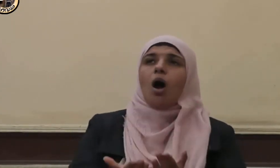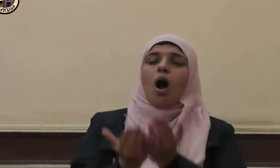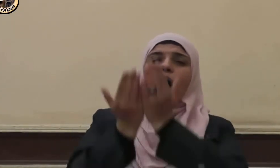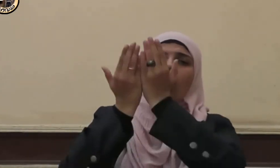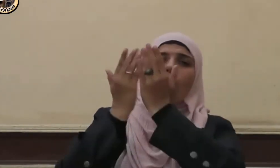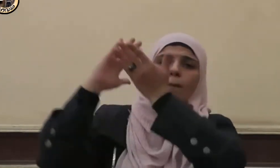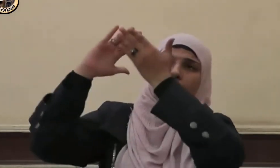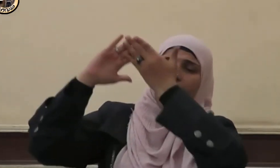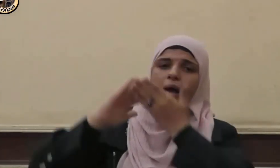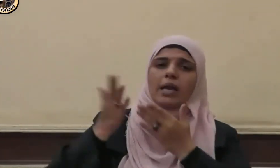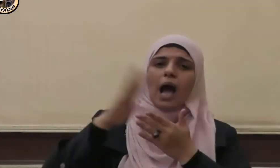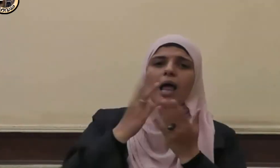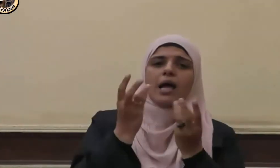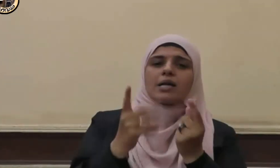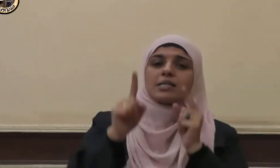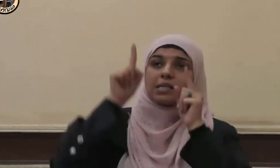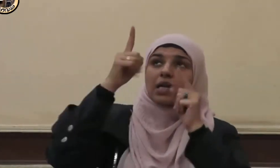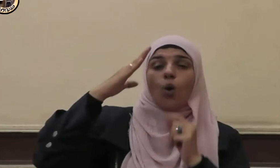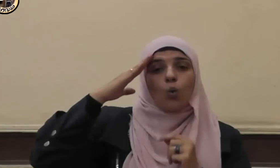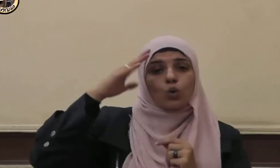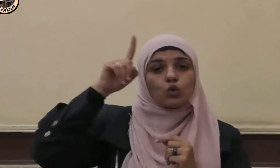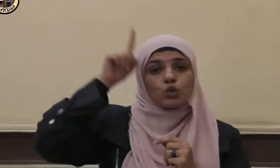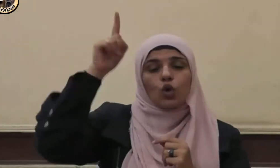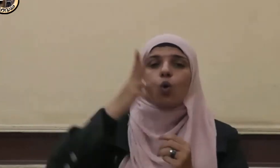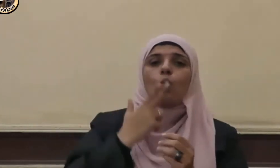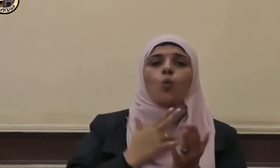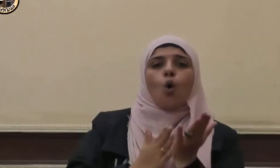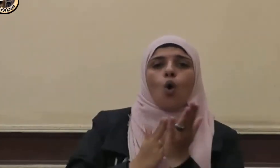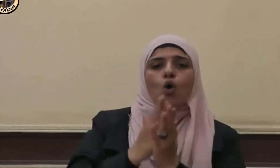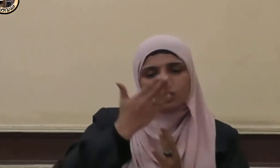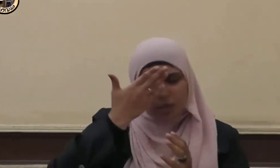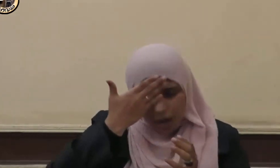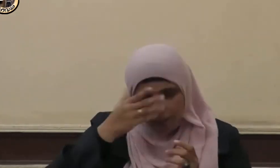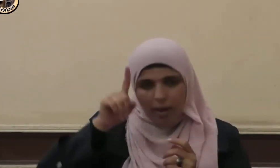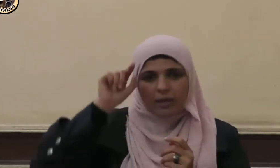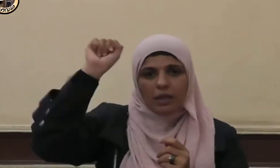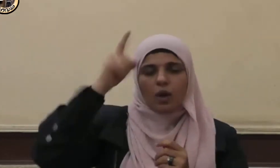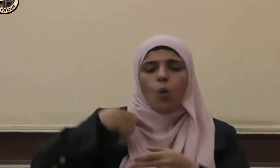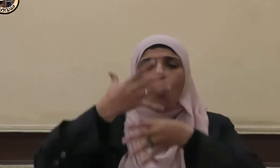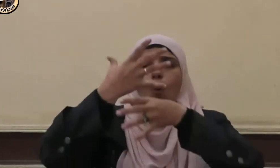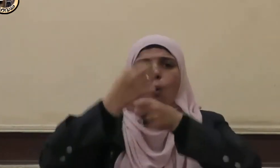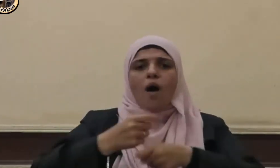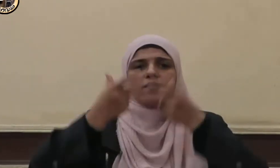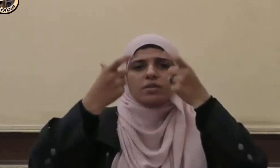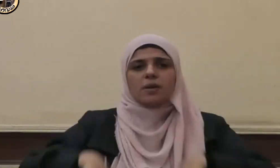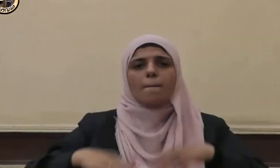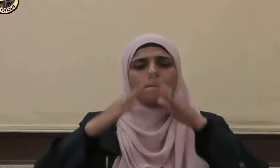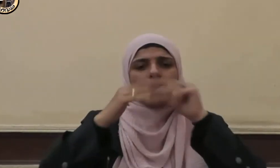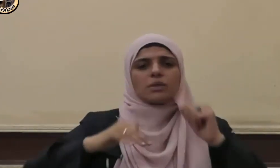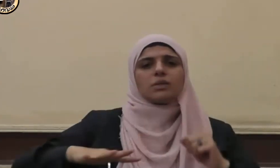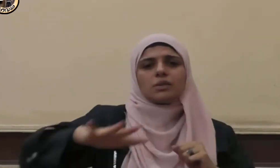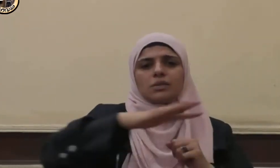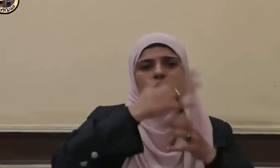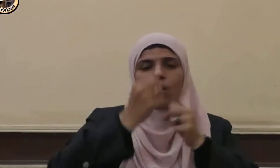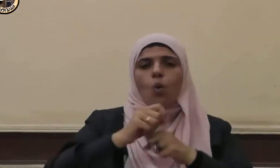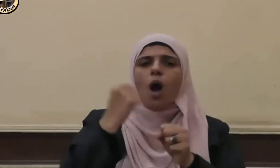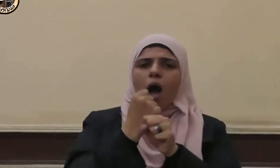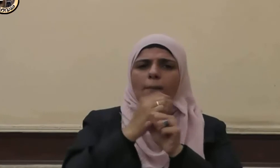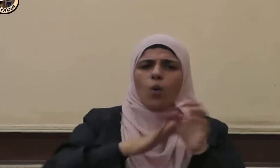على ذكرك وشكرك وحسن عبادتك وحفظ بلادنا بصر واجعلها أمناً